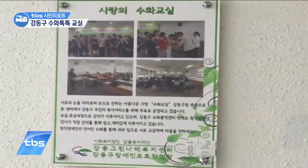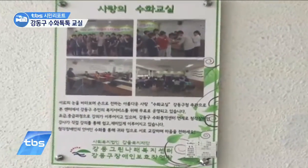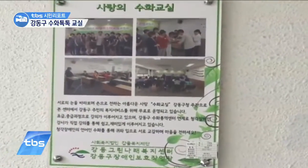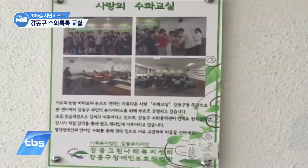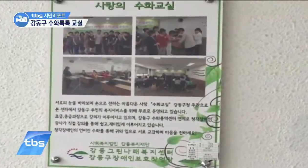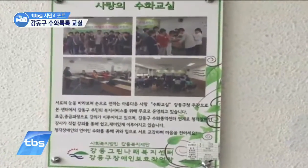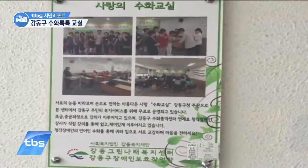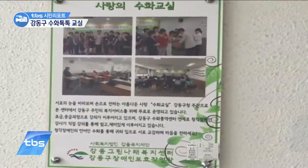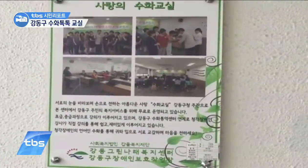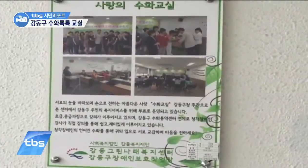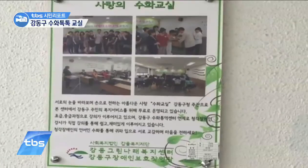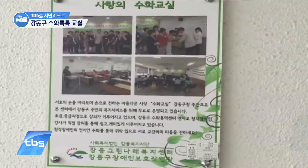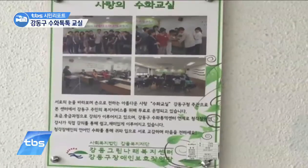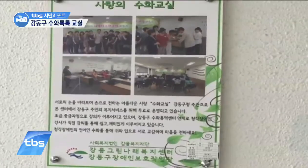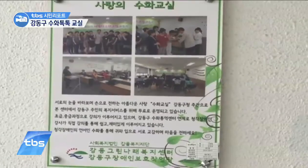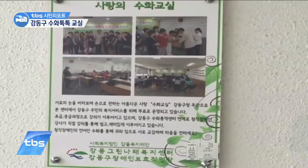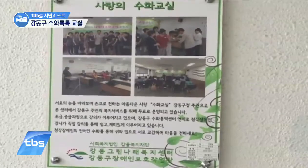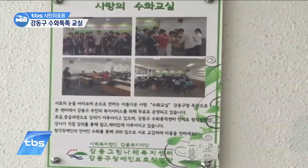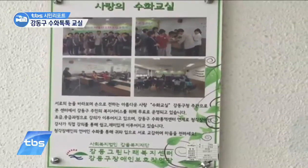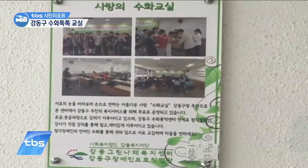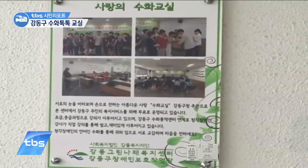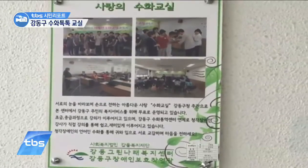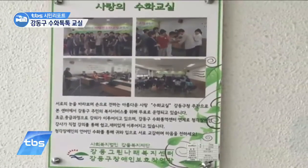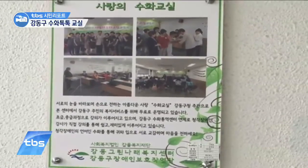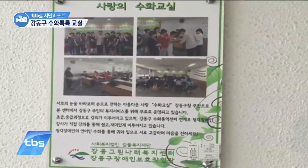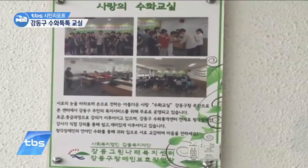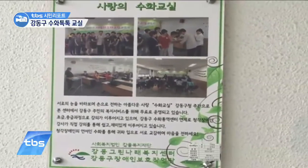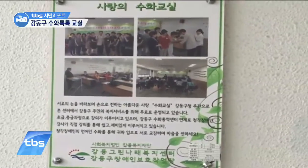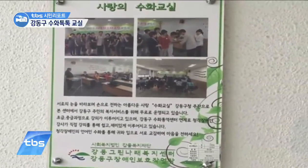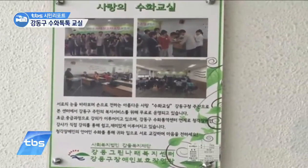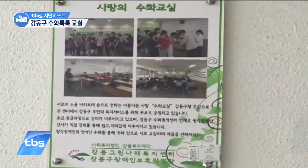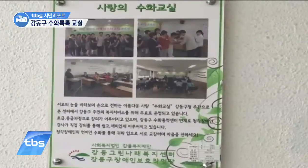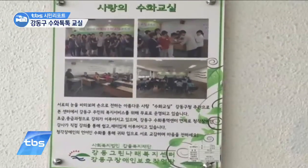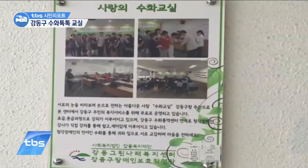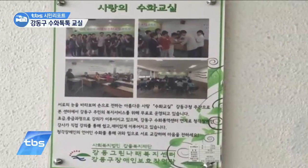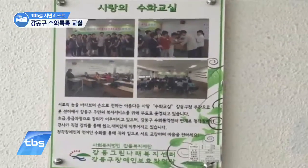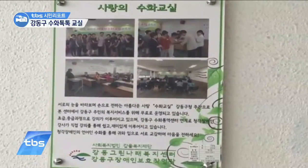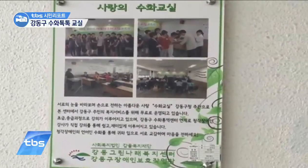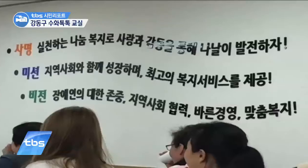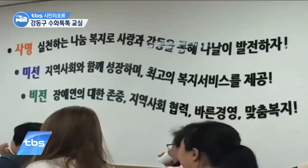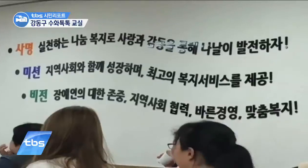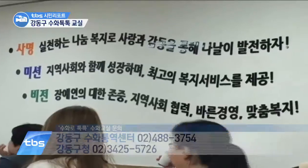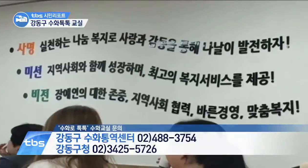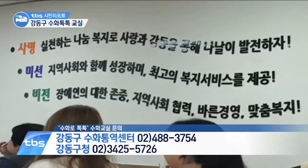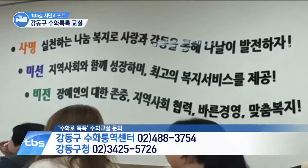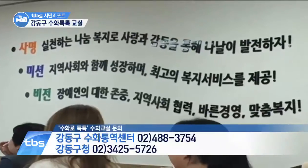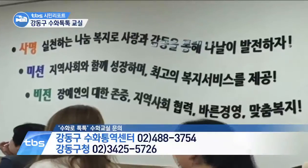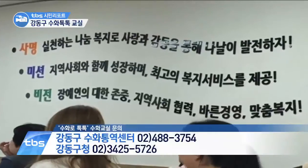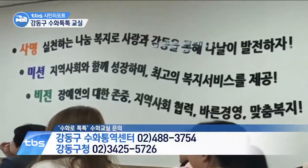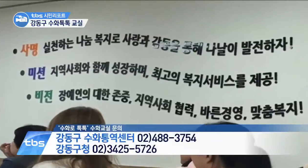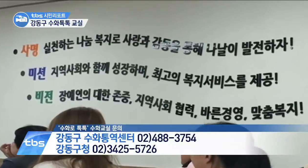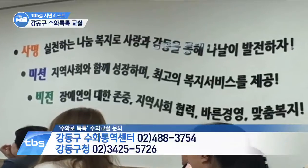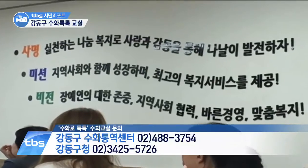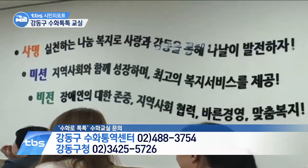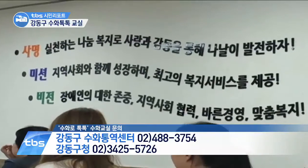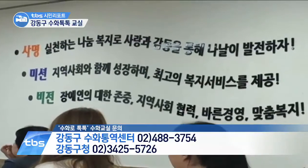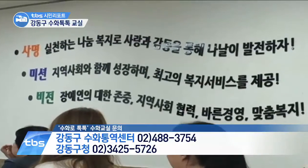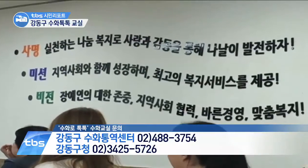지원사업의 하나로 수화로 톡톡 수화교실을 운영하고 있습니다. 수화도 하나의 언어로 계속 반복하고